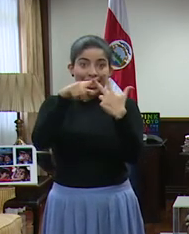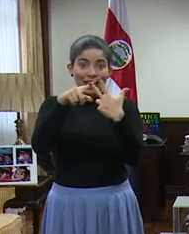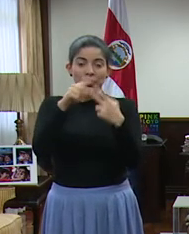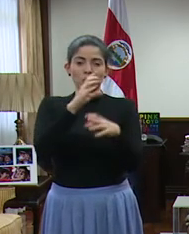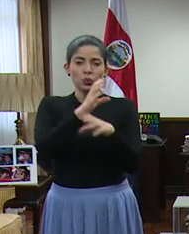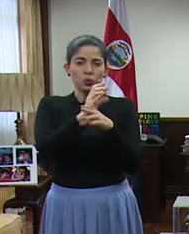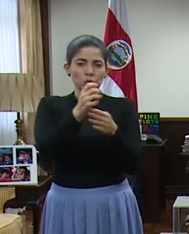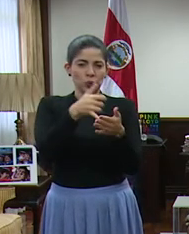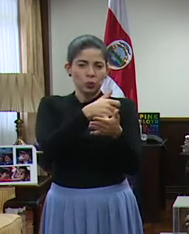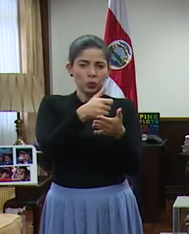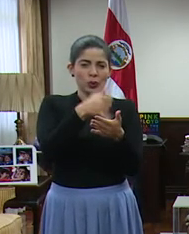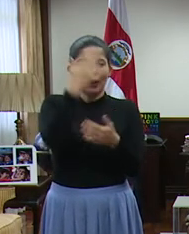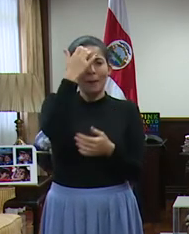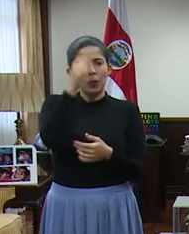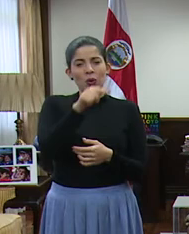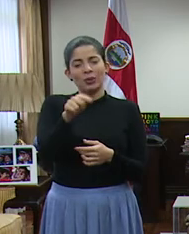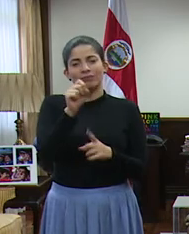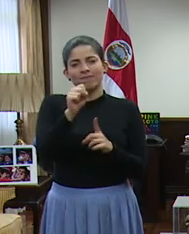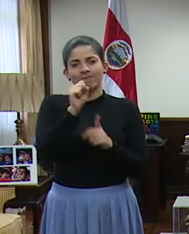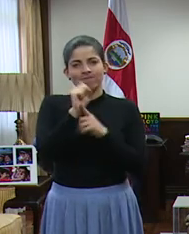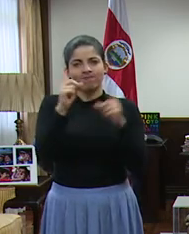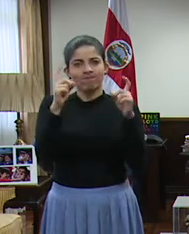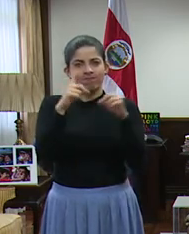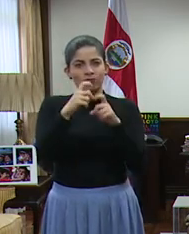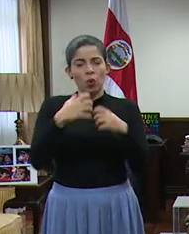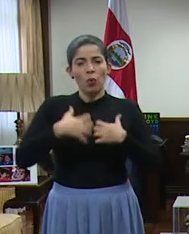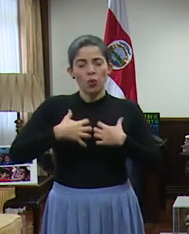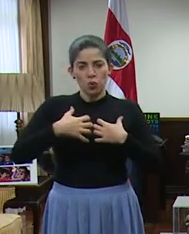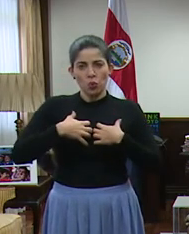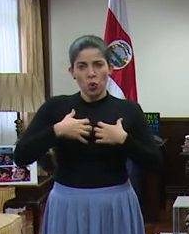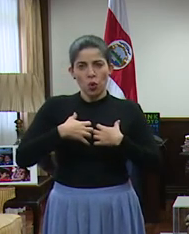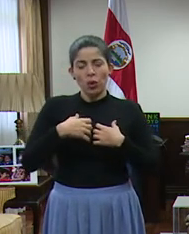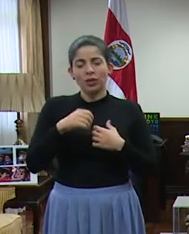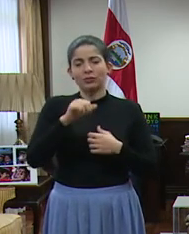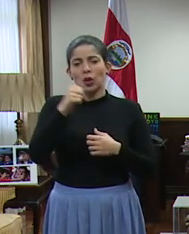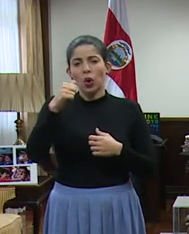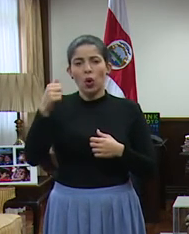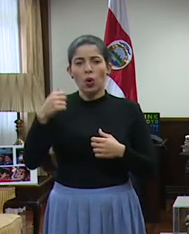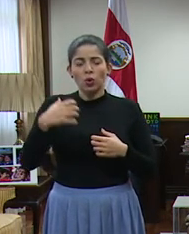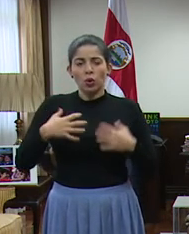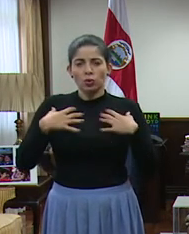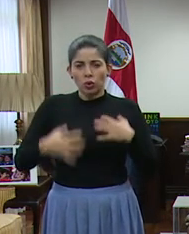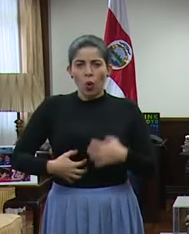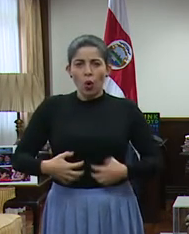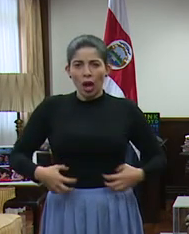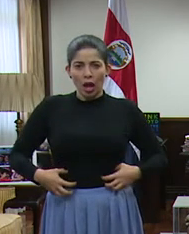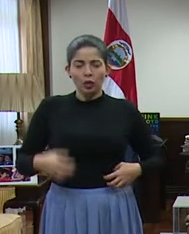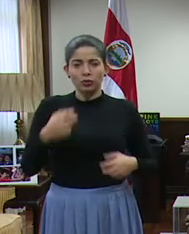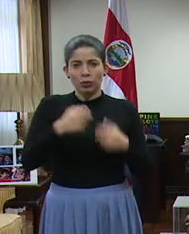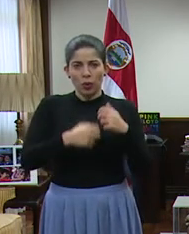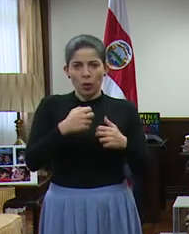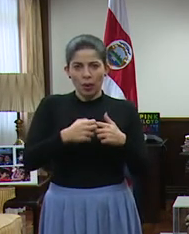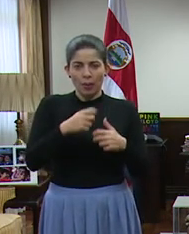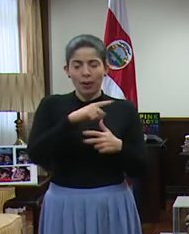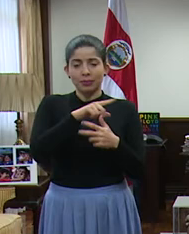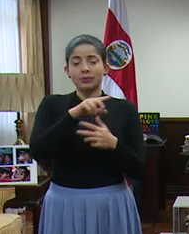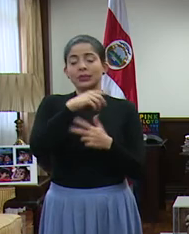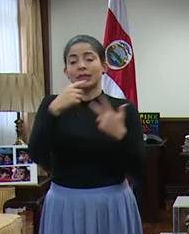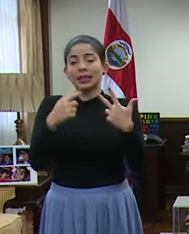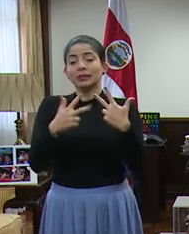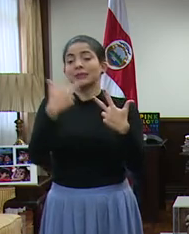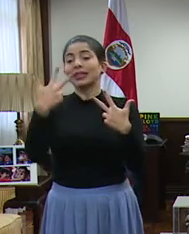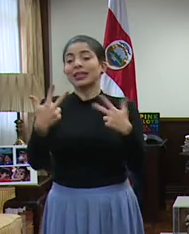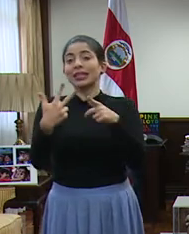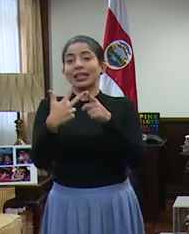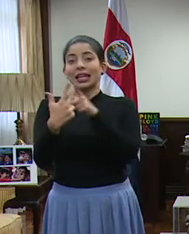intensivo porque han tenido complicaciones pulmonares y con otros órganos del cuerpo. Y tenemos tres personas